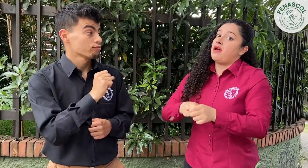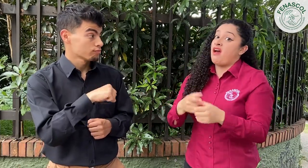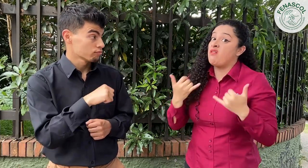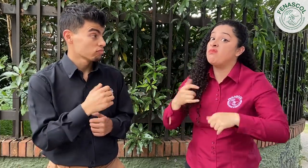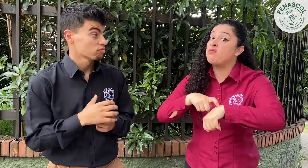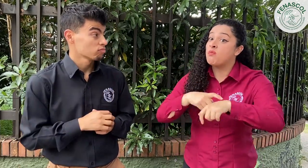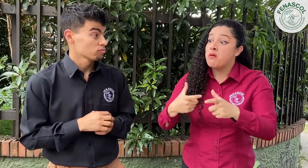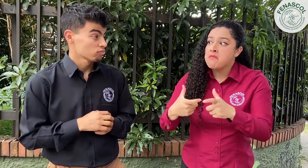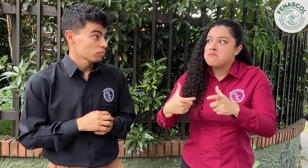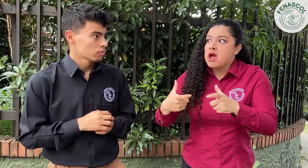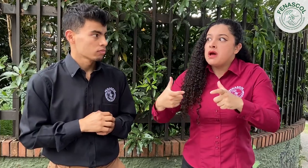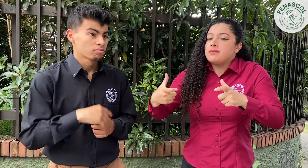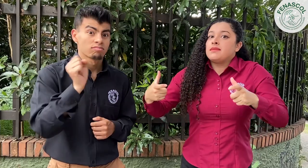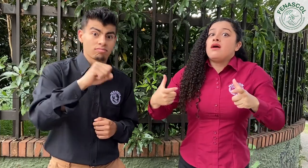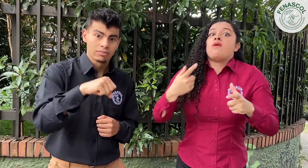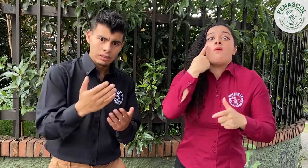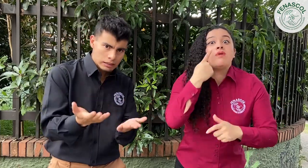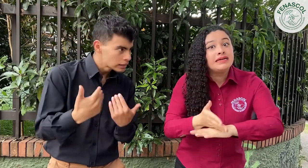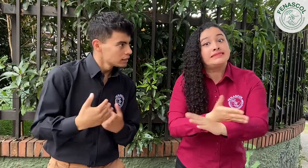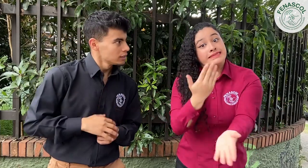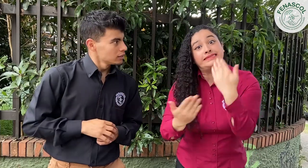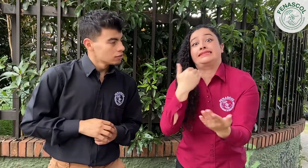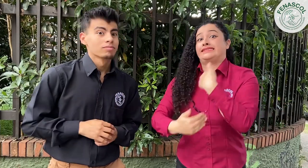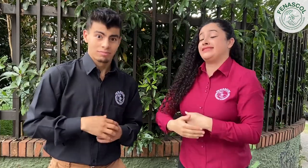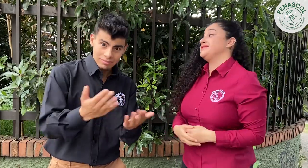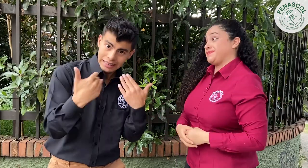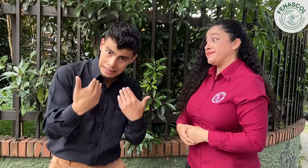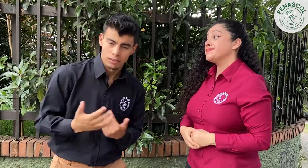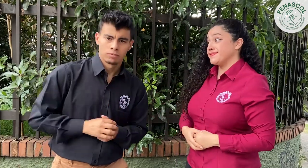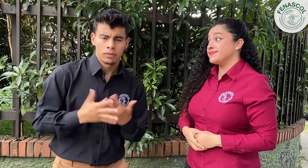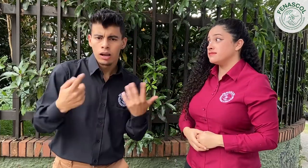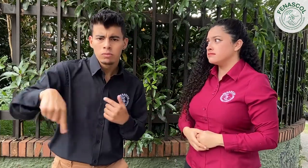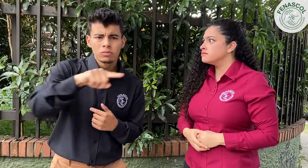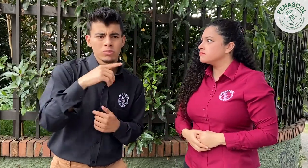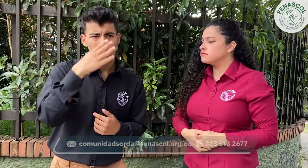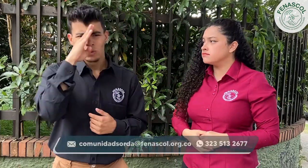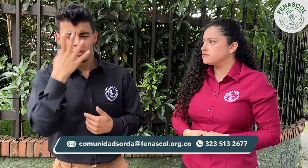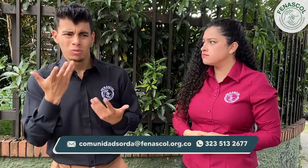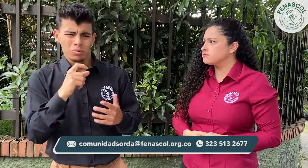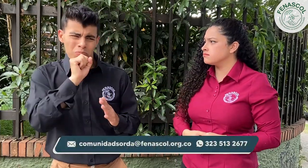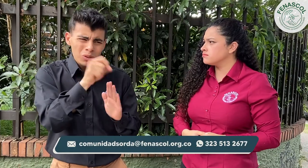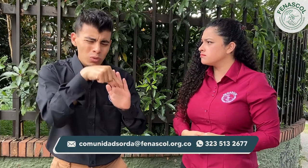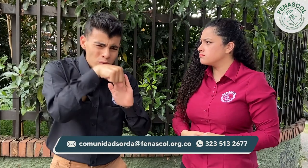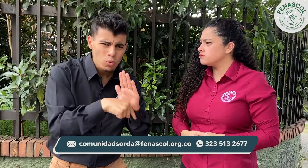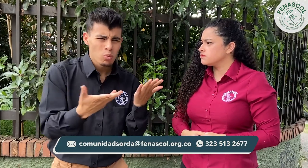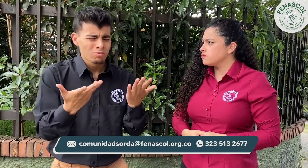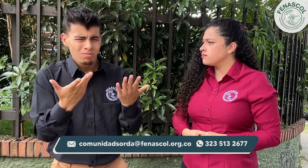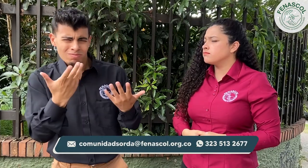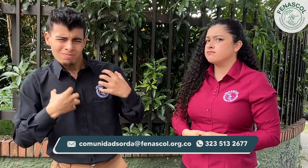inscribirse. Las inscripciones siguen aumentando, así que, ojo, hazlo cuanto antes. Claro, vengan. Si alguno tiene dudas o quieres preguntar sobre algún detalle,